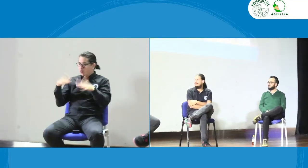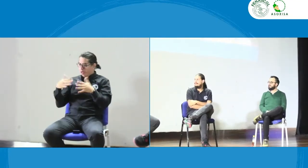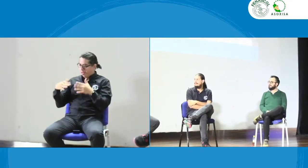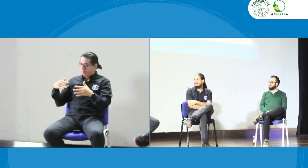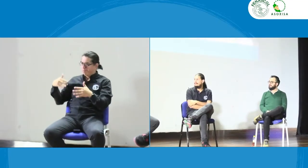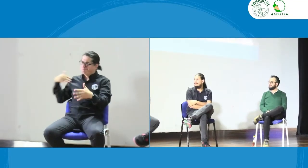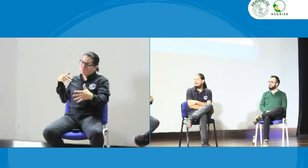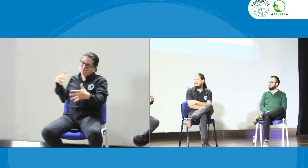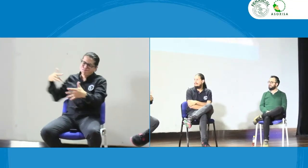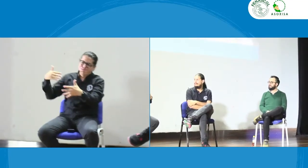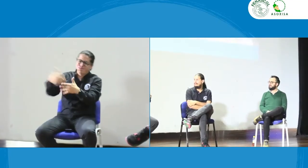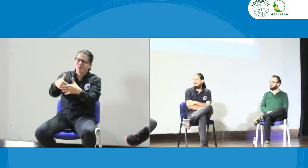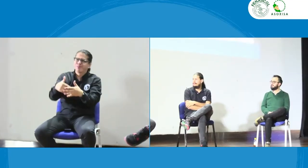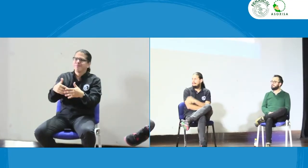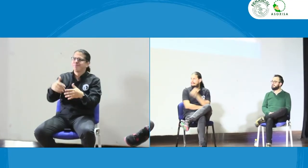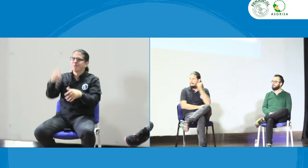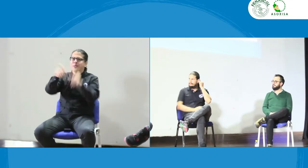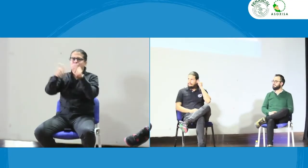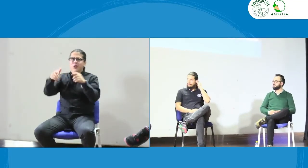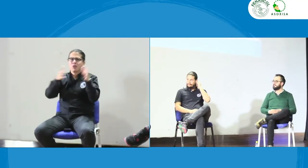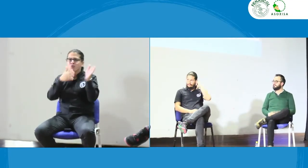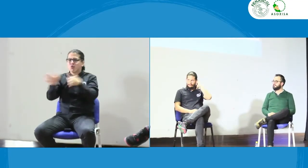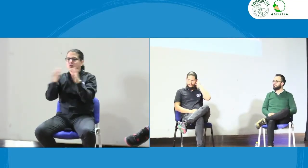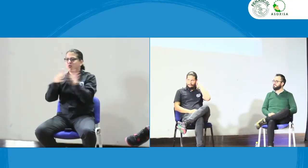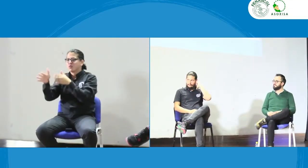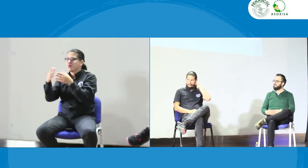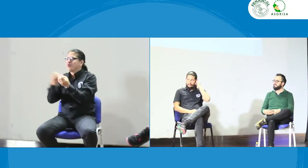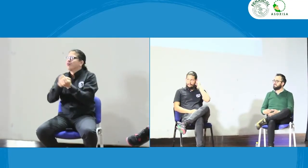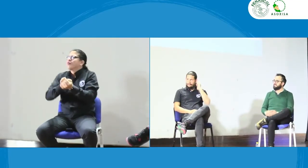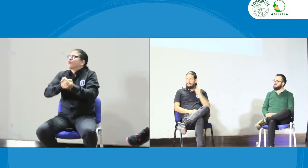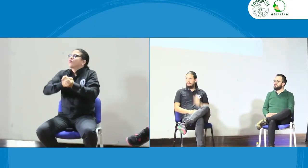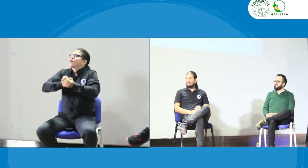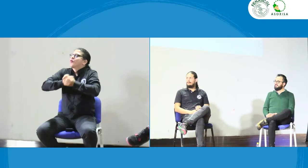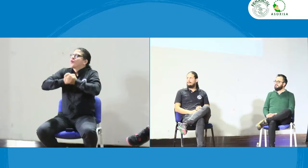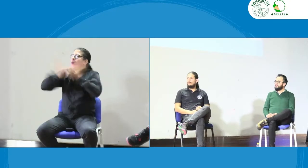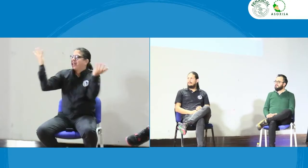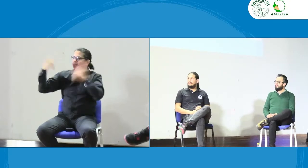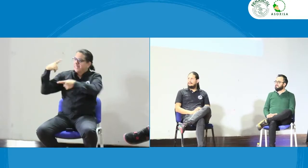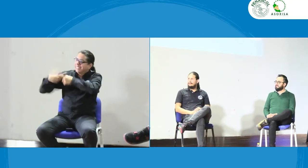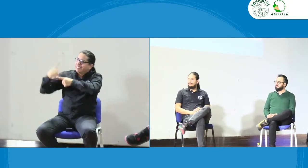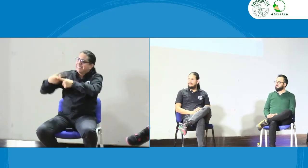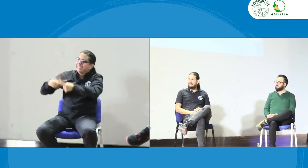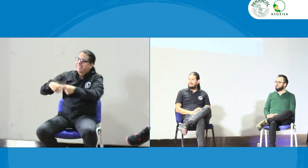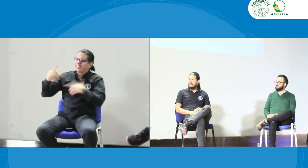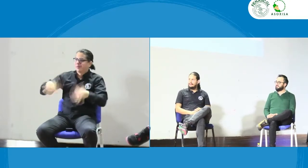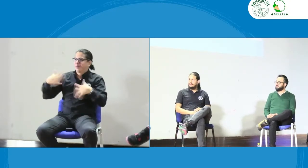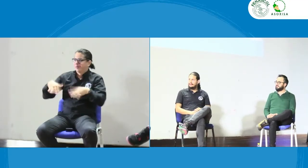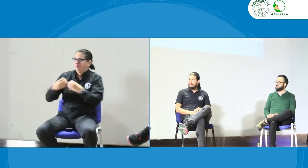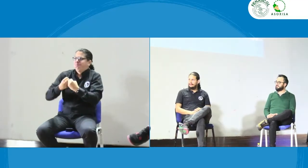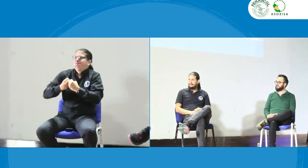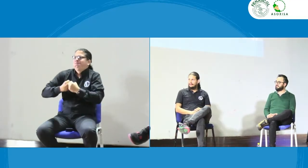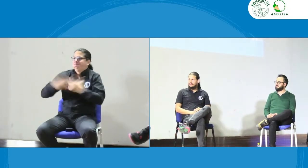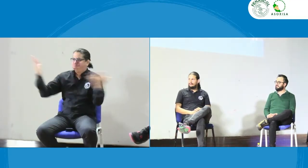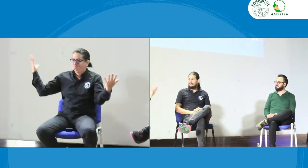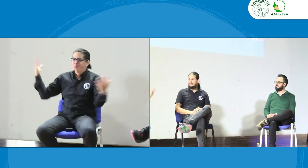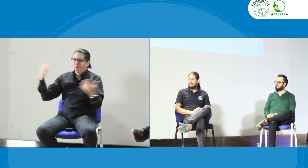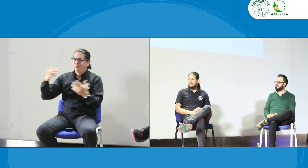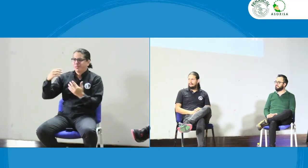perfecto Fenascol ha venido trabajando y en los cursos ha tenido infinidad de personas